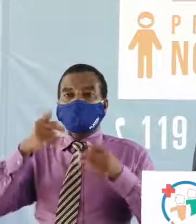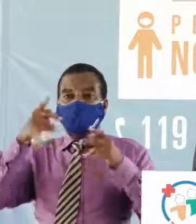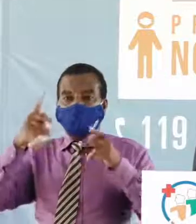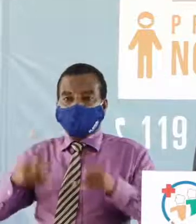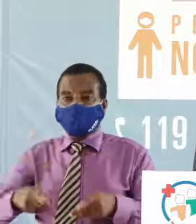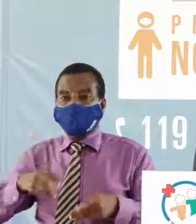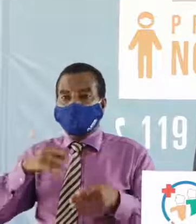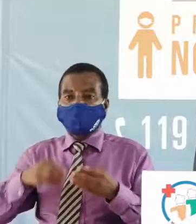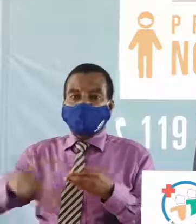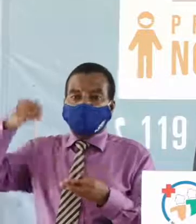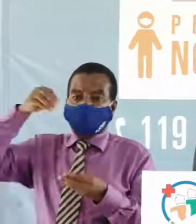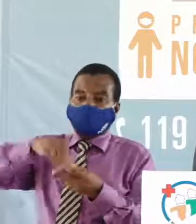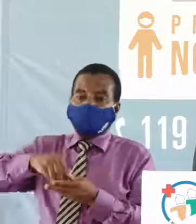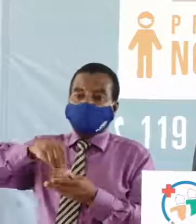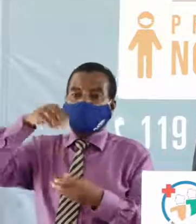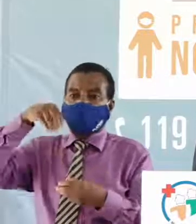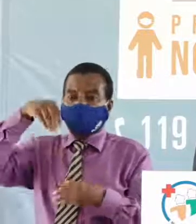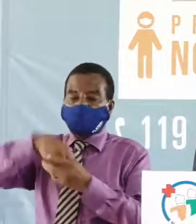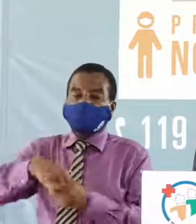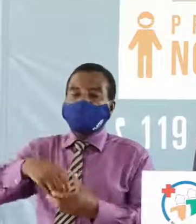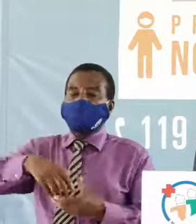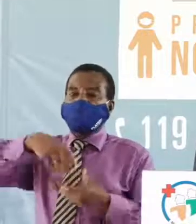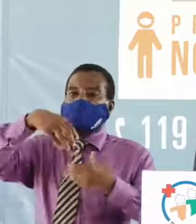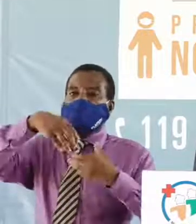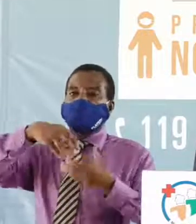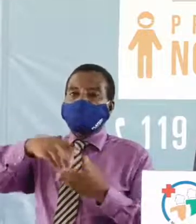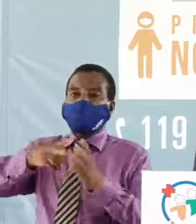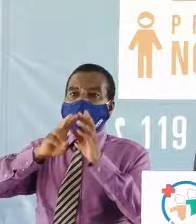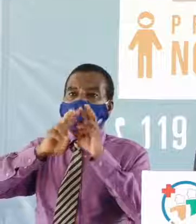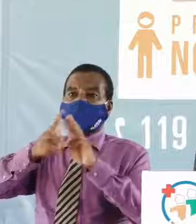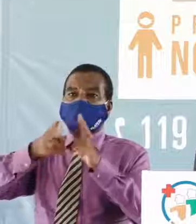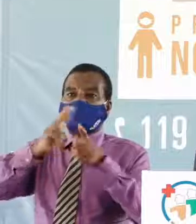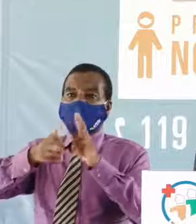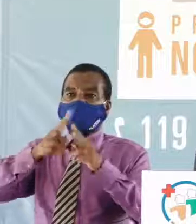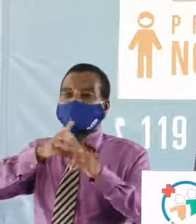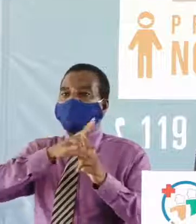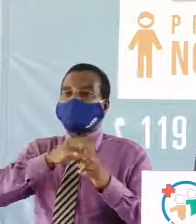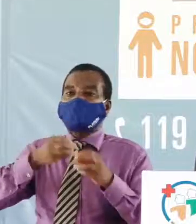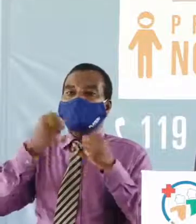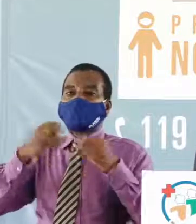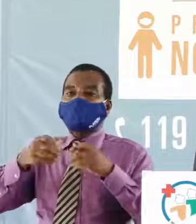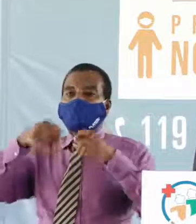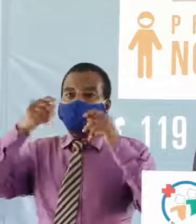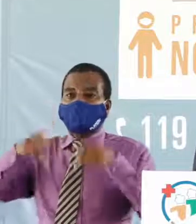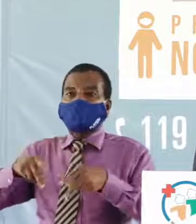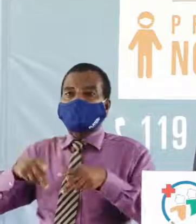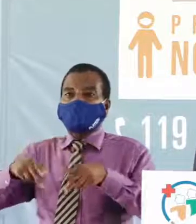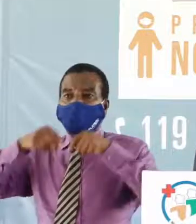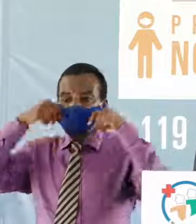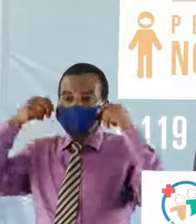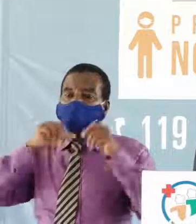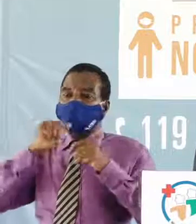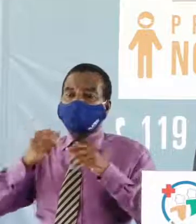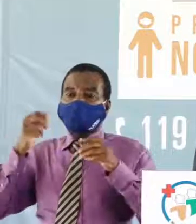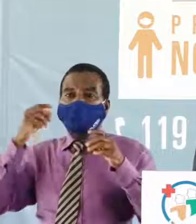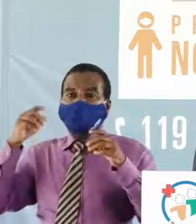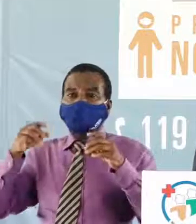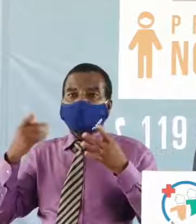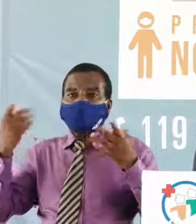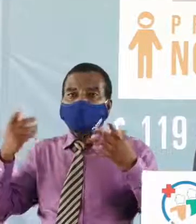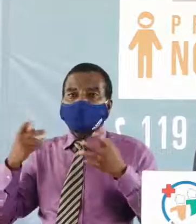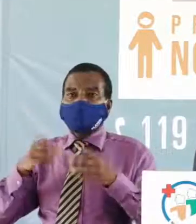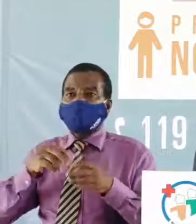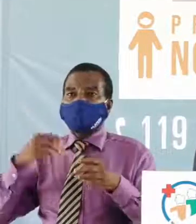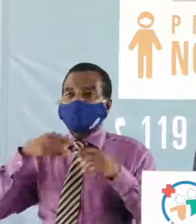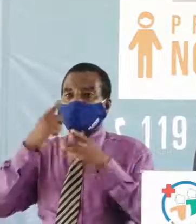clients ne portaient pas des masques quels sont les contacts que vous avez dans